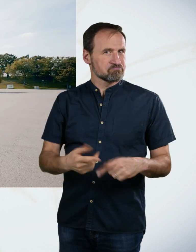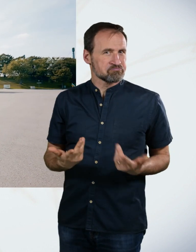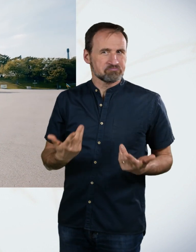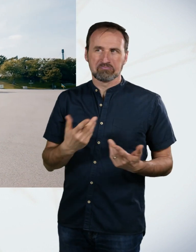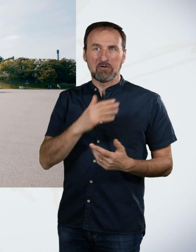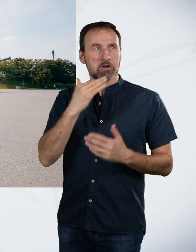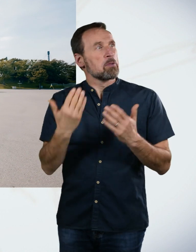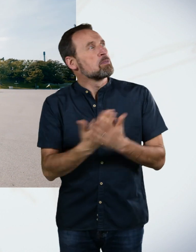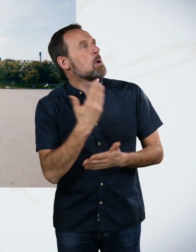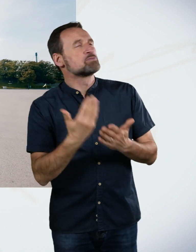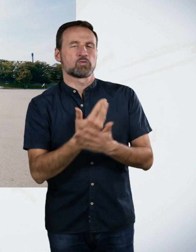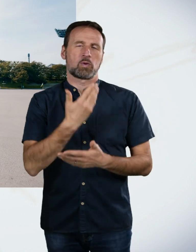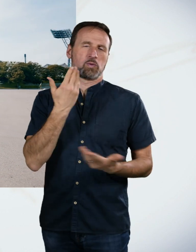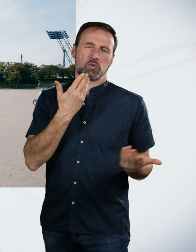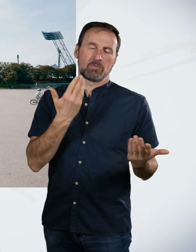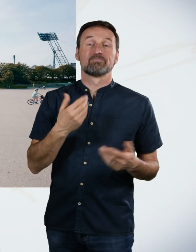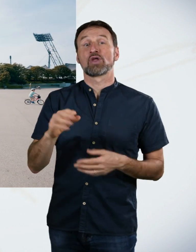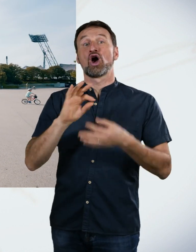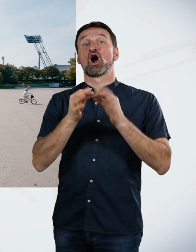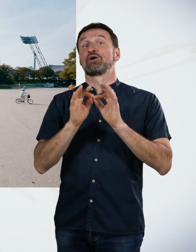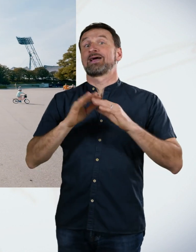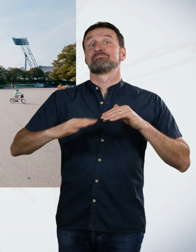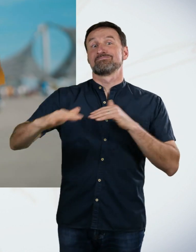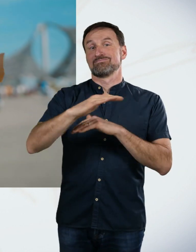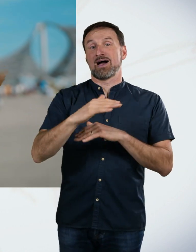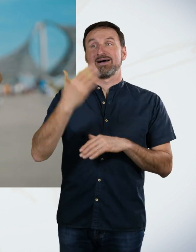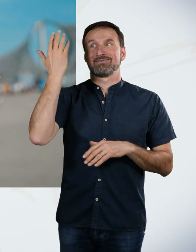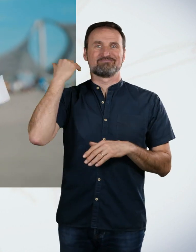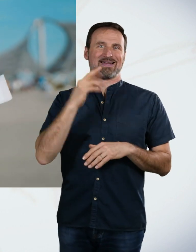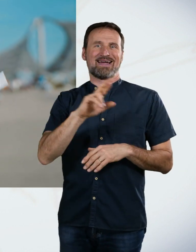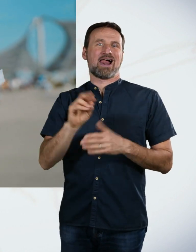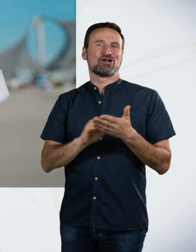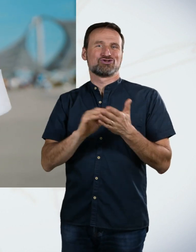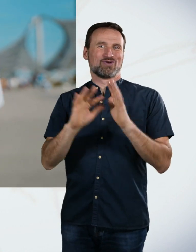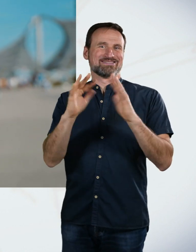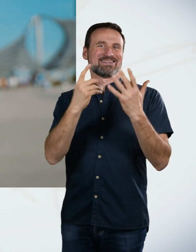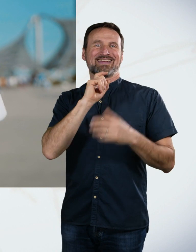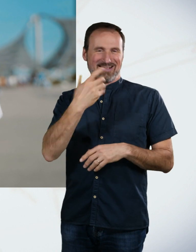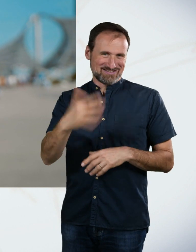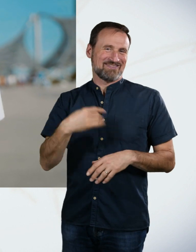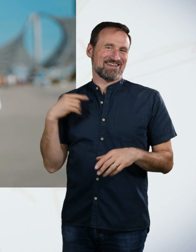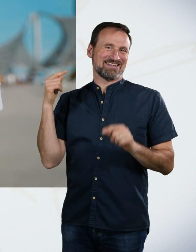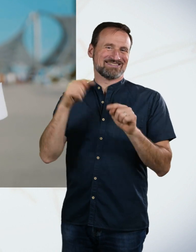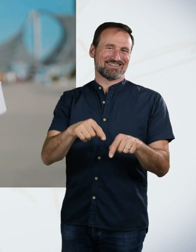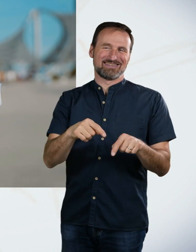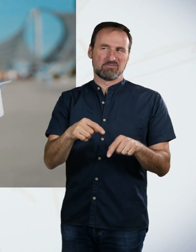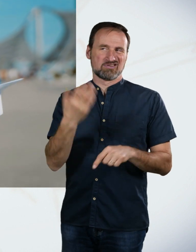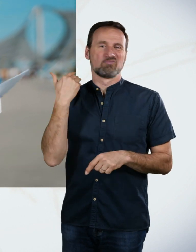Aber im Olympiapark war ich auch mit der Realschule in der 10. Klasse. Da gab es noch keine goldenen Umschläge und das war auch gut so. Lieber Kevin, vor genau